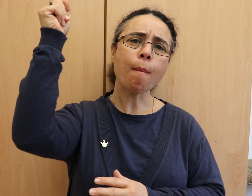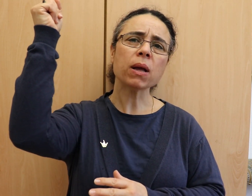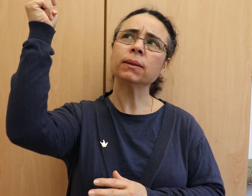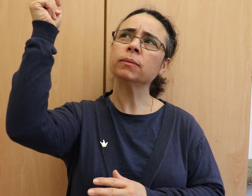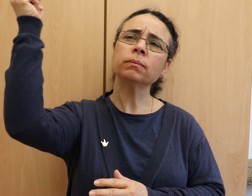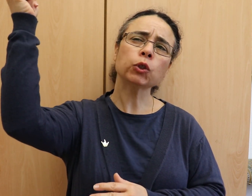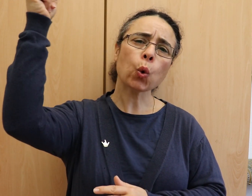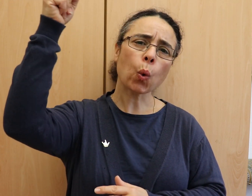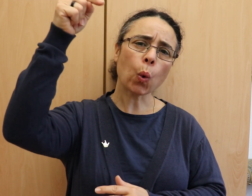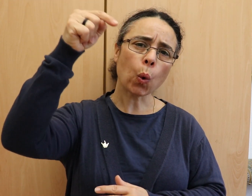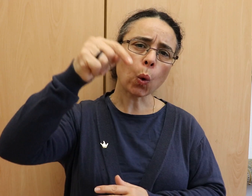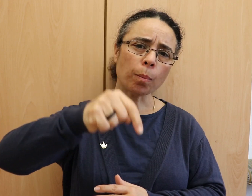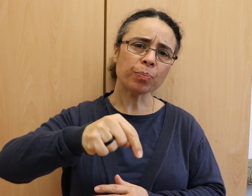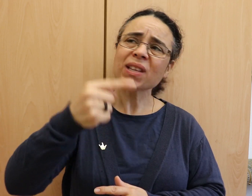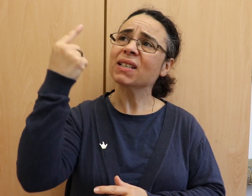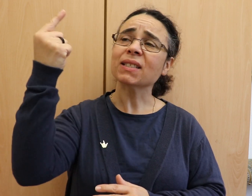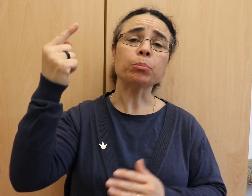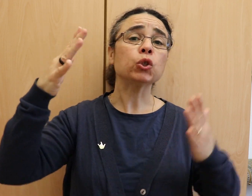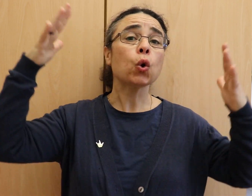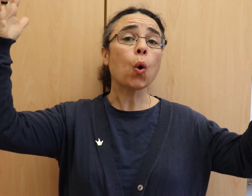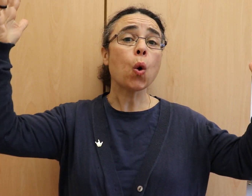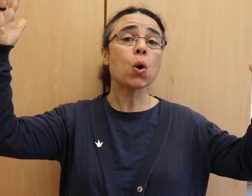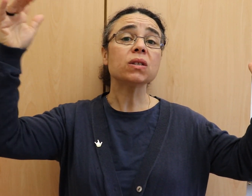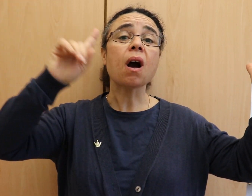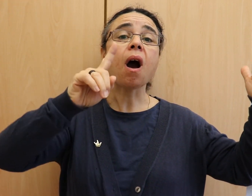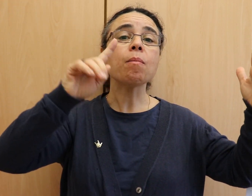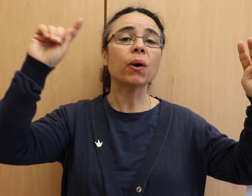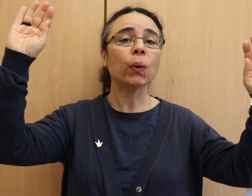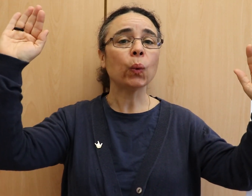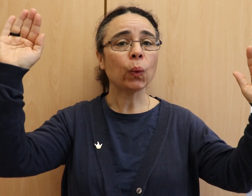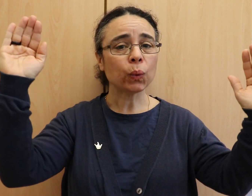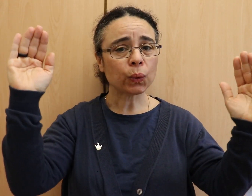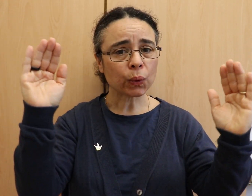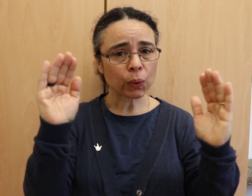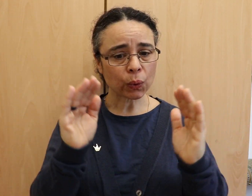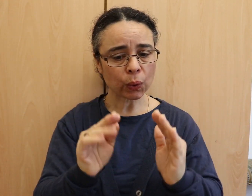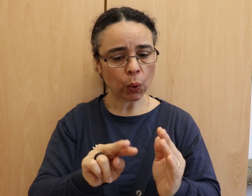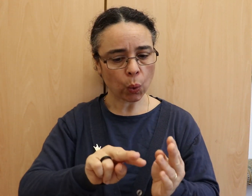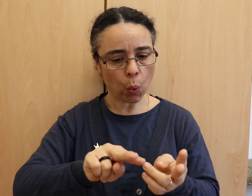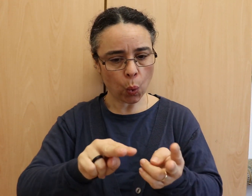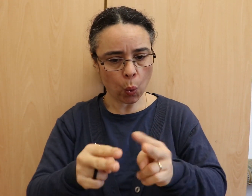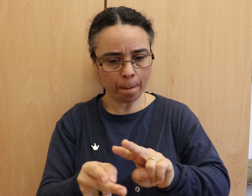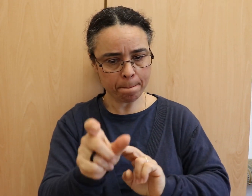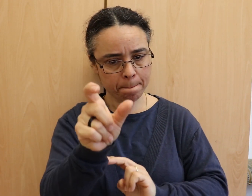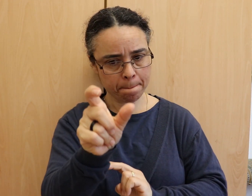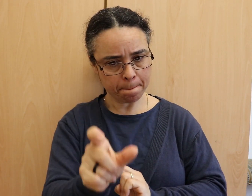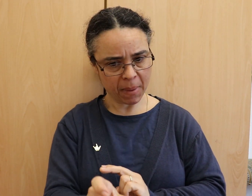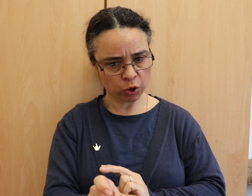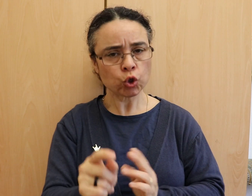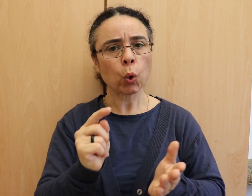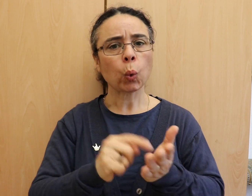entäußert sich und wird Mensch, damit alle ihre Knie beugen vor dem Namen Jesu.